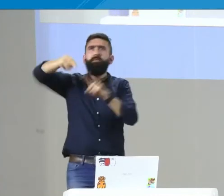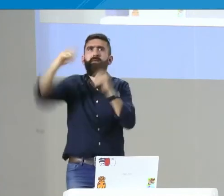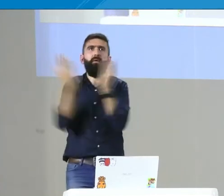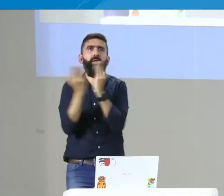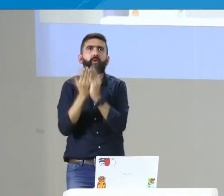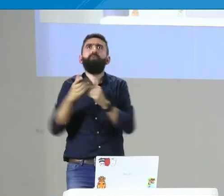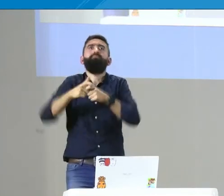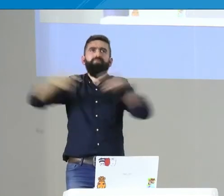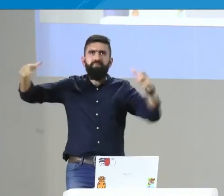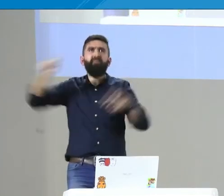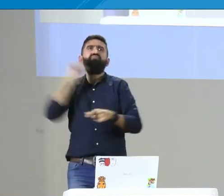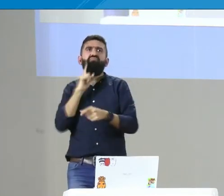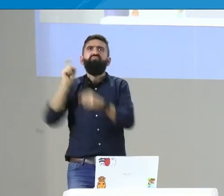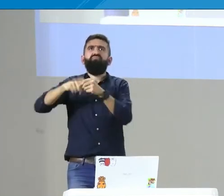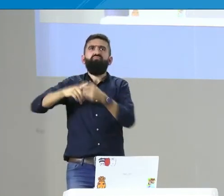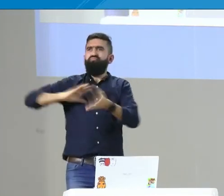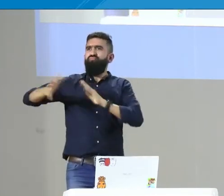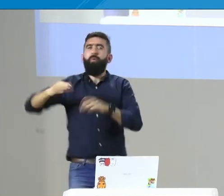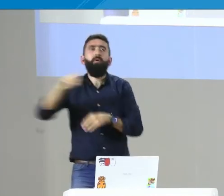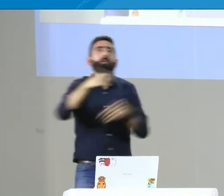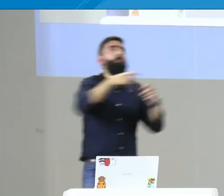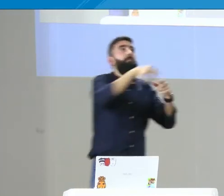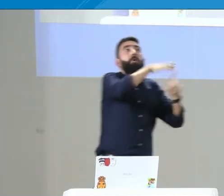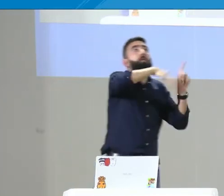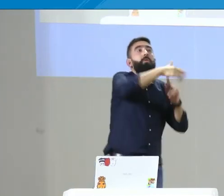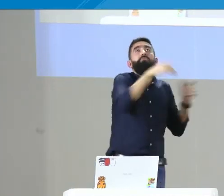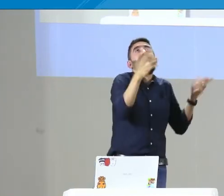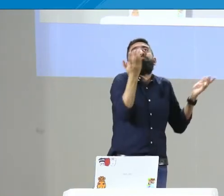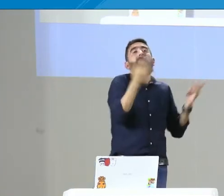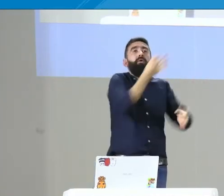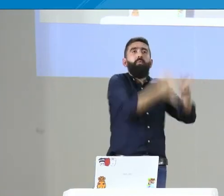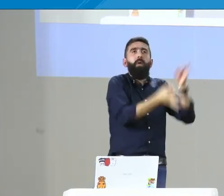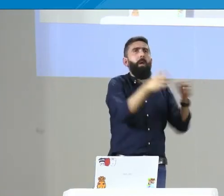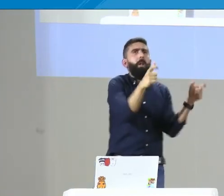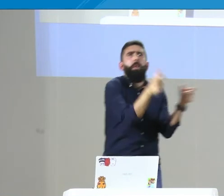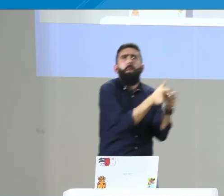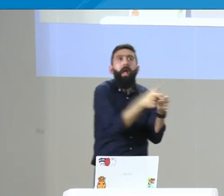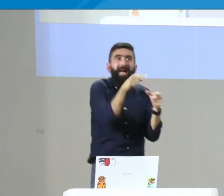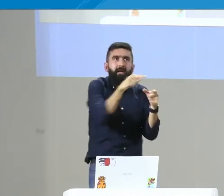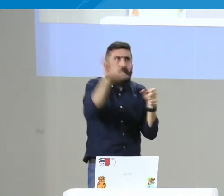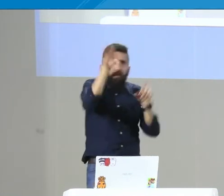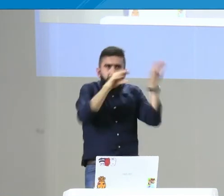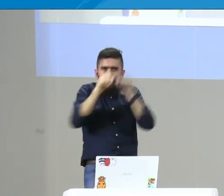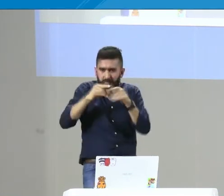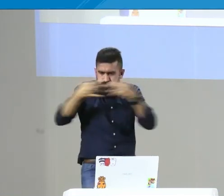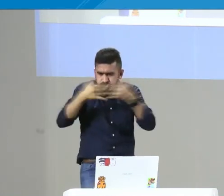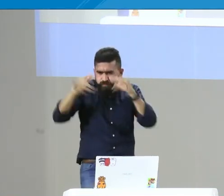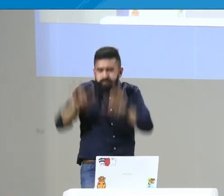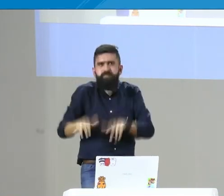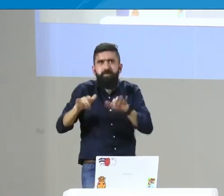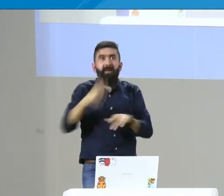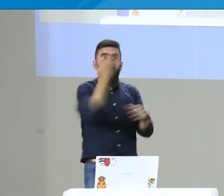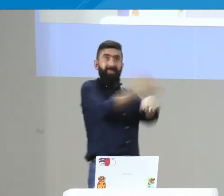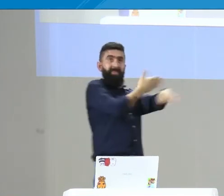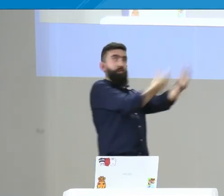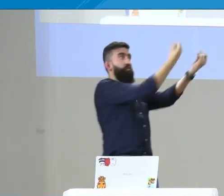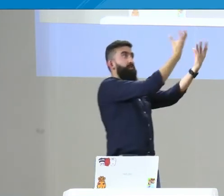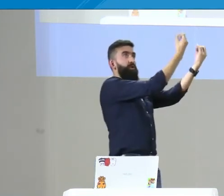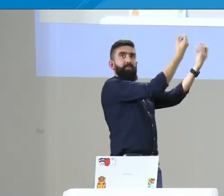a confirmar que la comunidad sorda en su mayoría se comunica en lengua de señas, o no, vamos a confirmar que la comunidad sorda se comunica en lengua oral, o definitivamente no y son